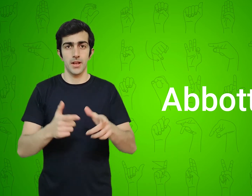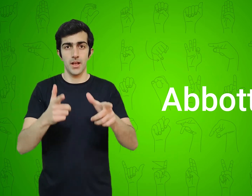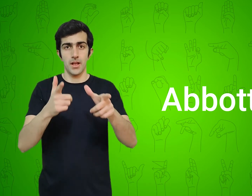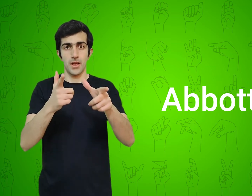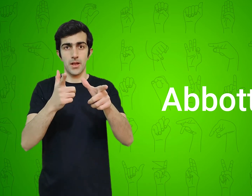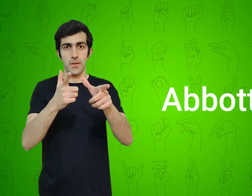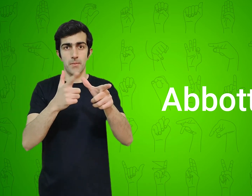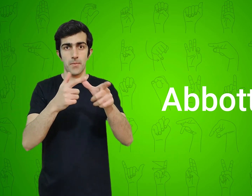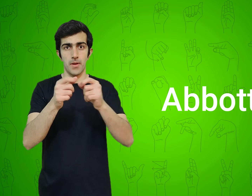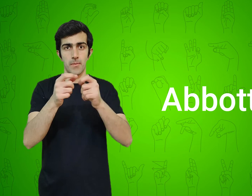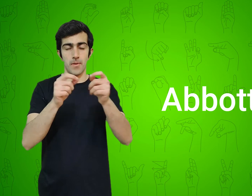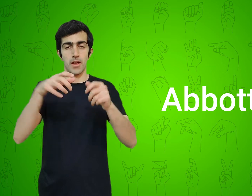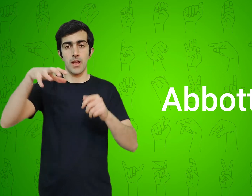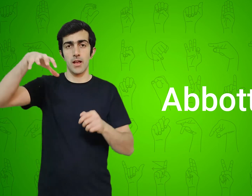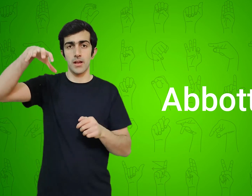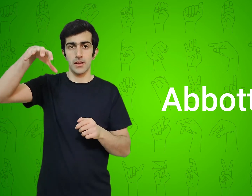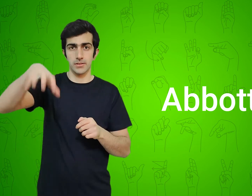कर आपको